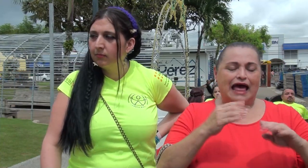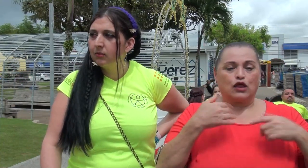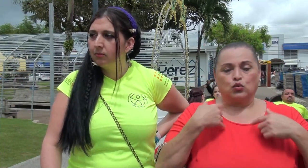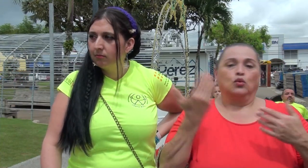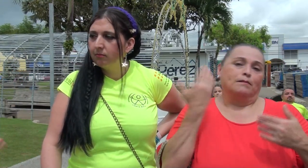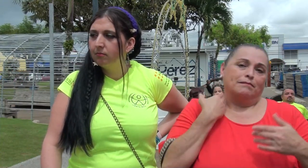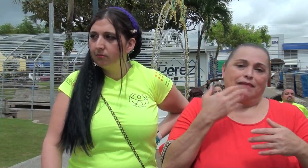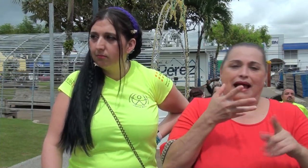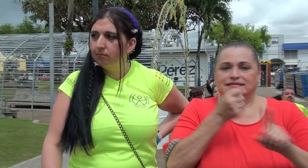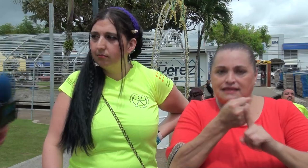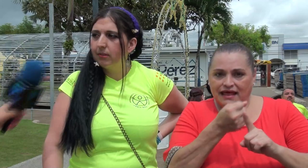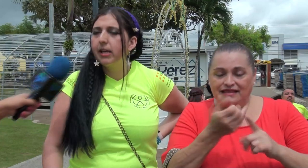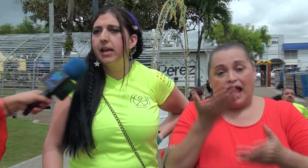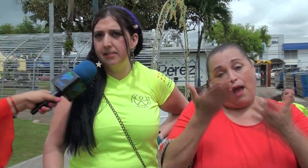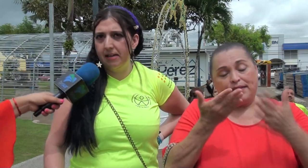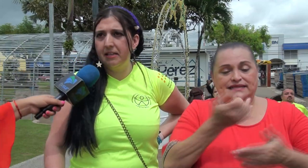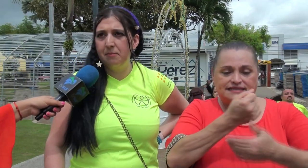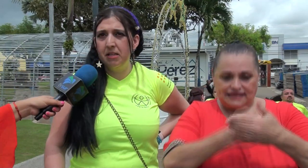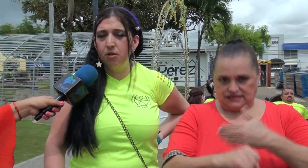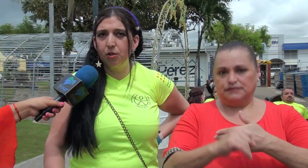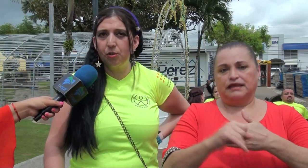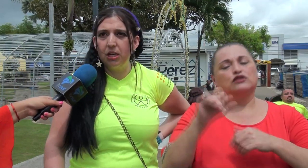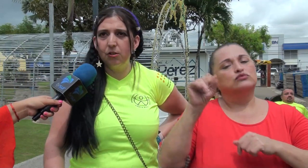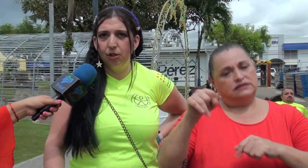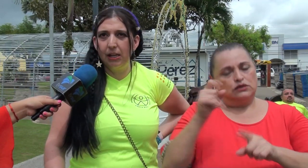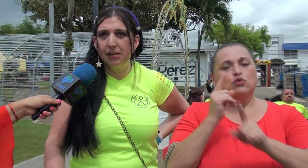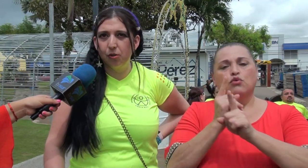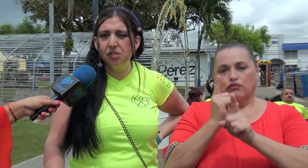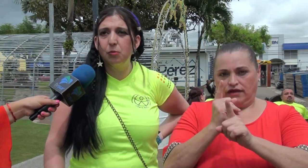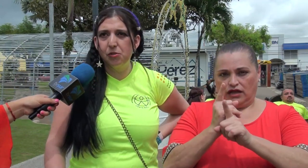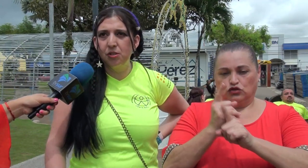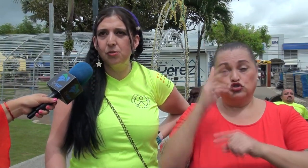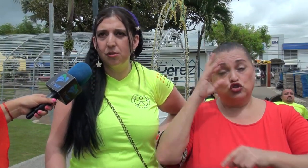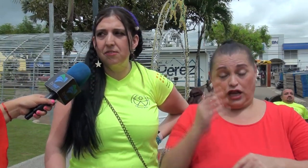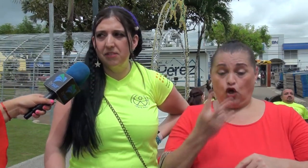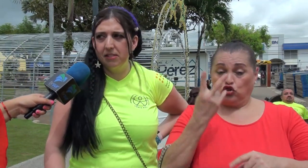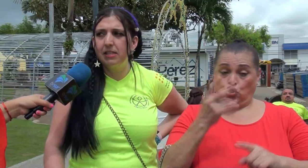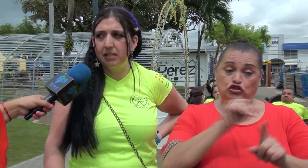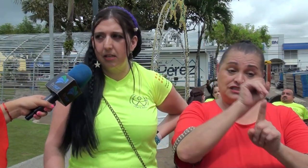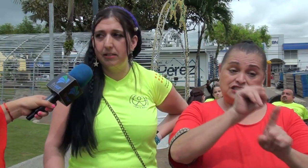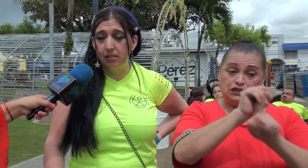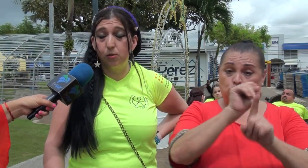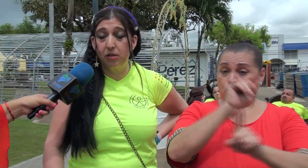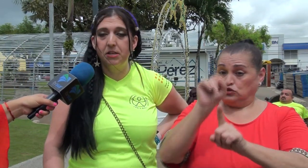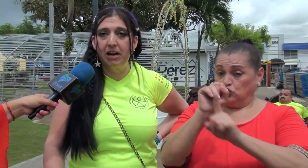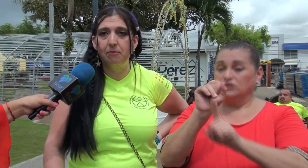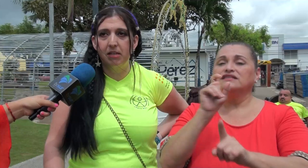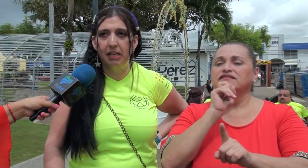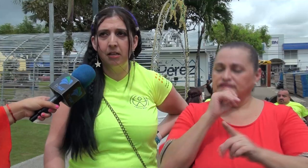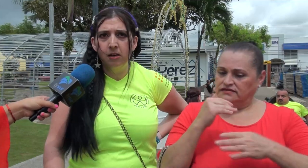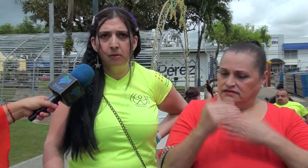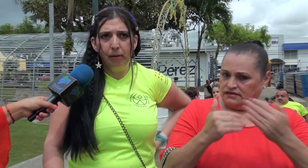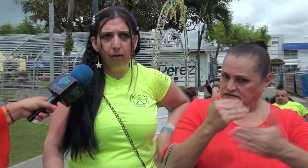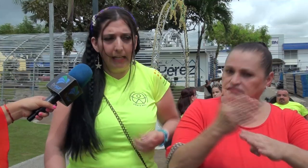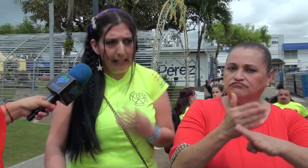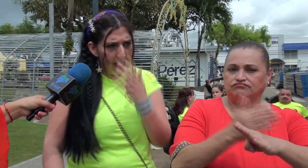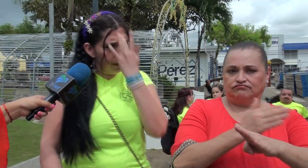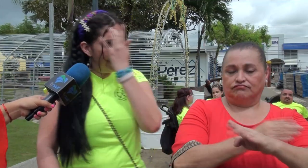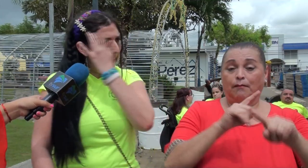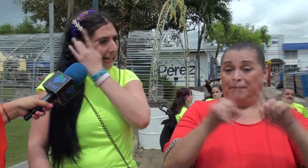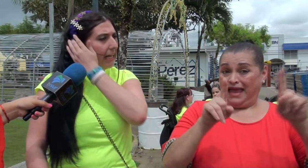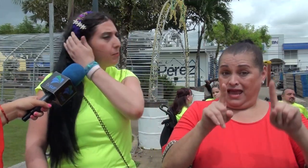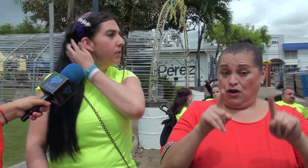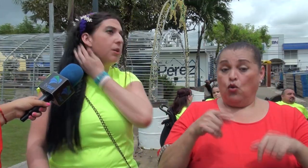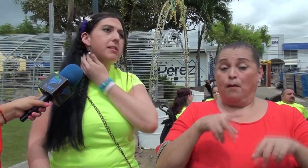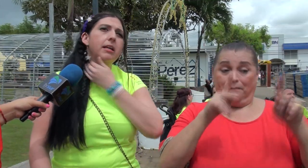y a veces se traen de nacimiento. Exactamente, yo creo que las dos situaciones son difíciles de sobrellevar, ¿verdad? Pero en el